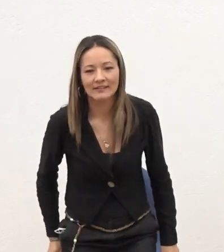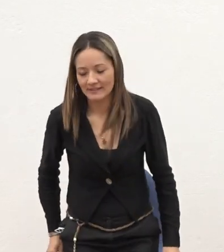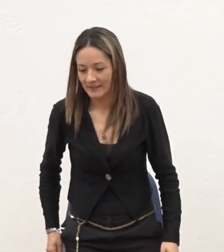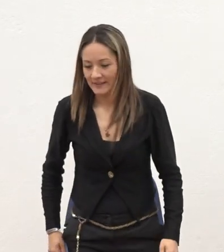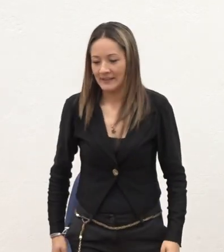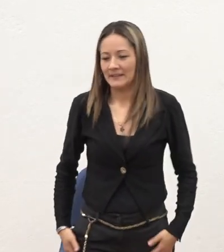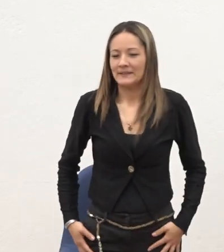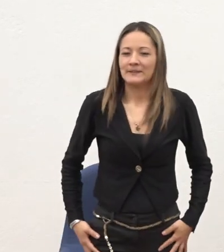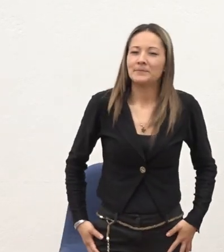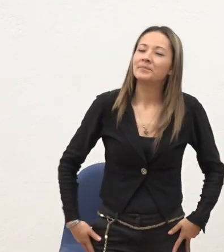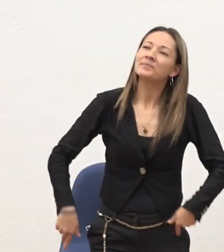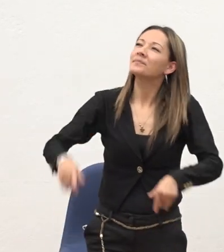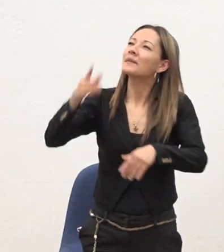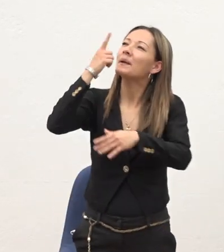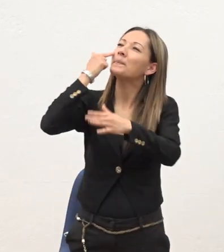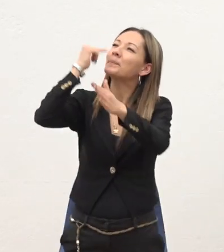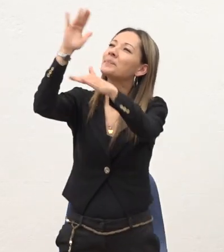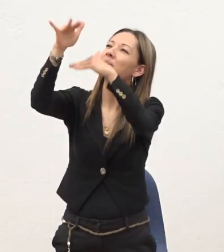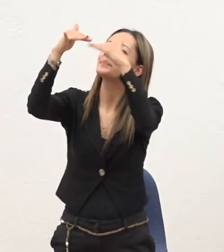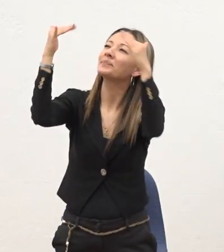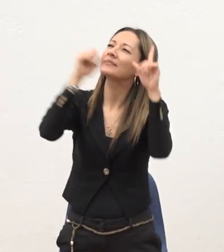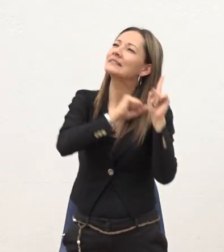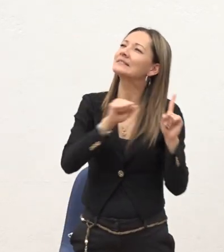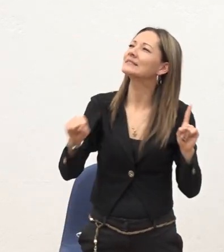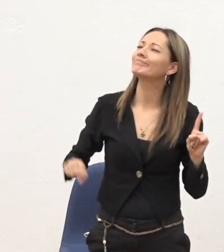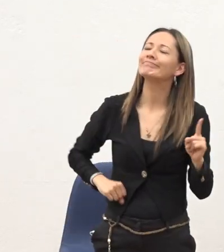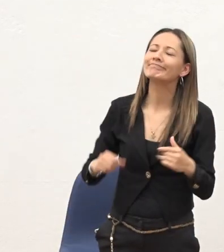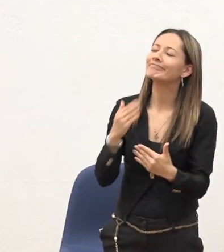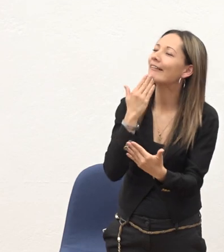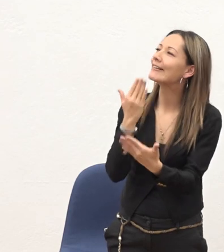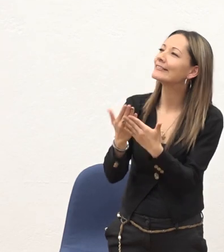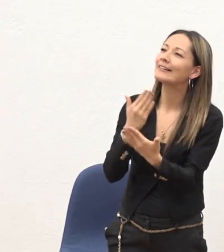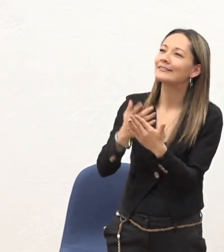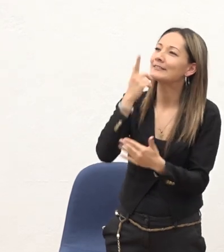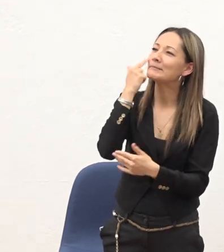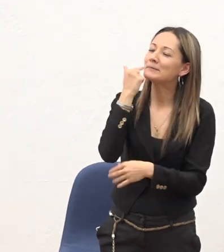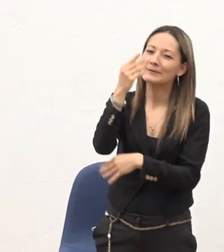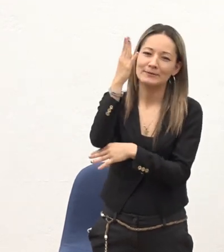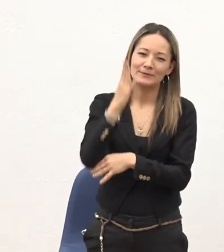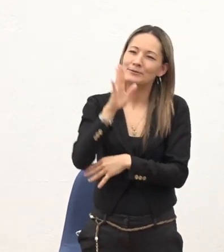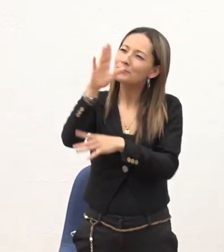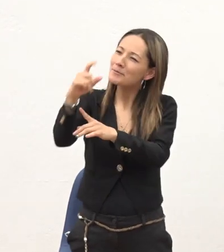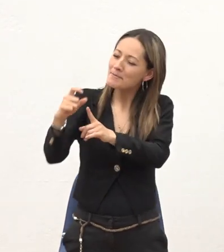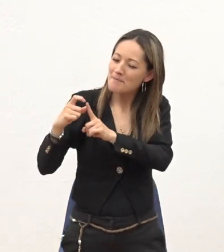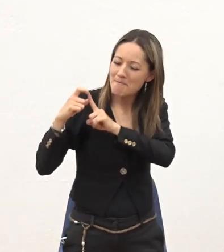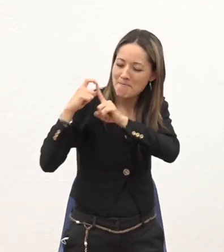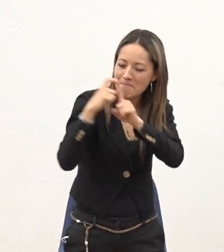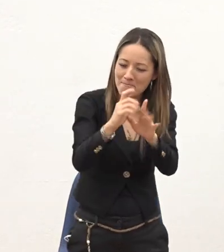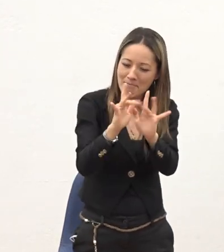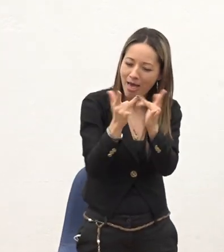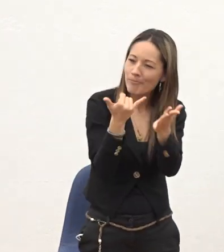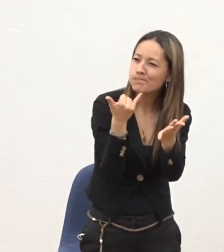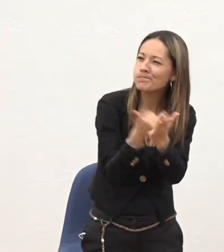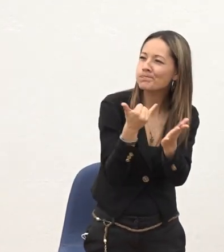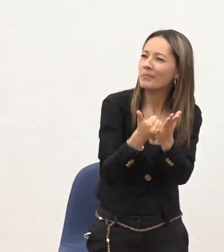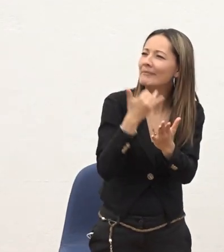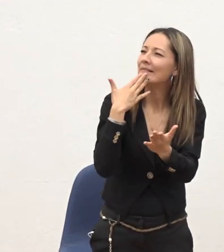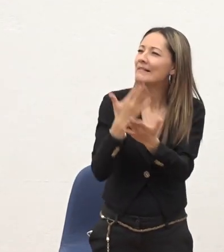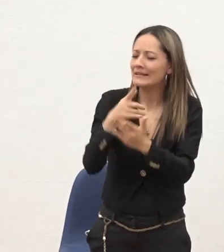Padre celestial Señor yo te doy Gracias Padre por Por tu palabra Señor yo te doy Gracias Padre Por este tiempo Señor yo te